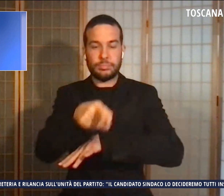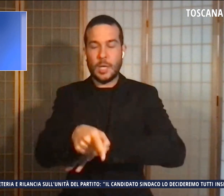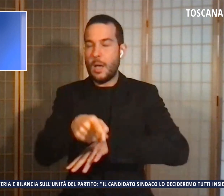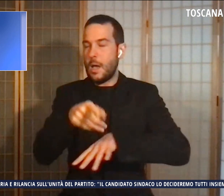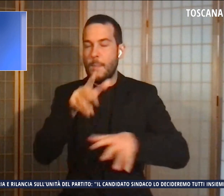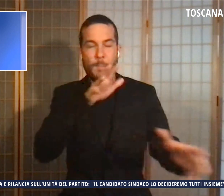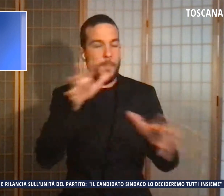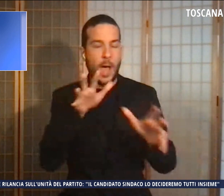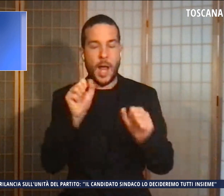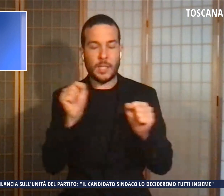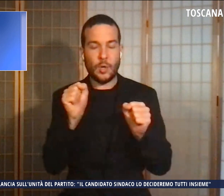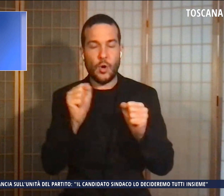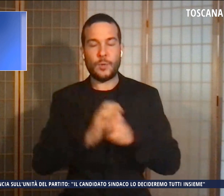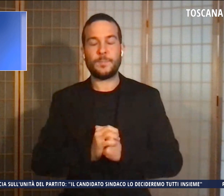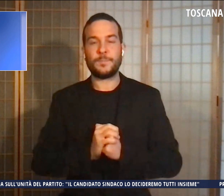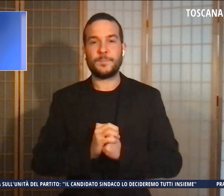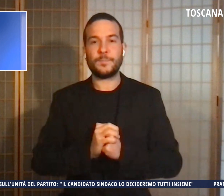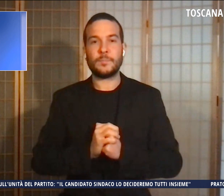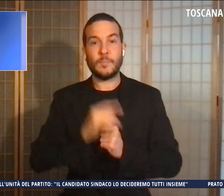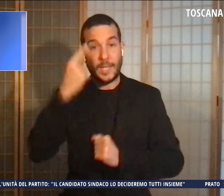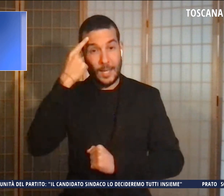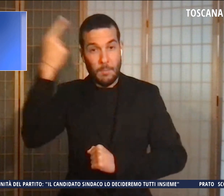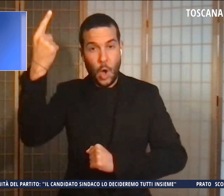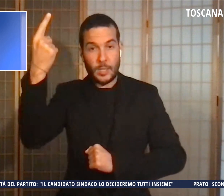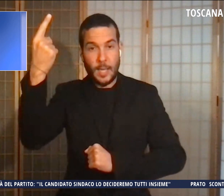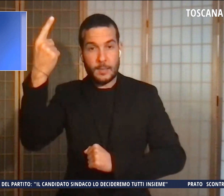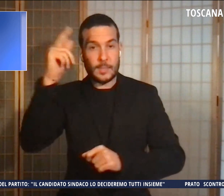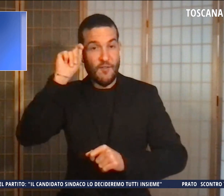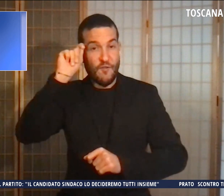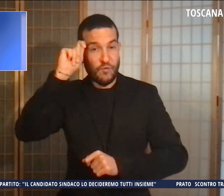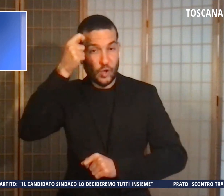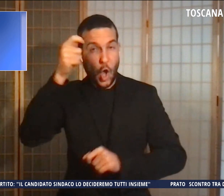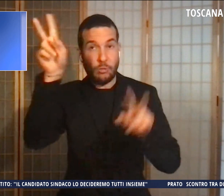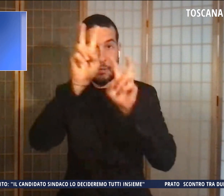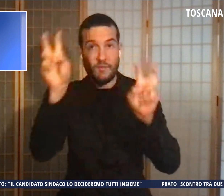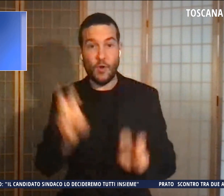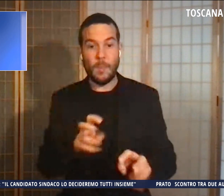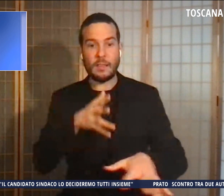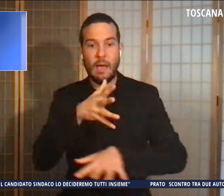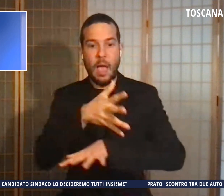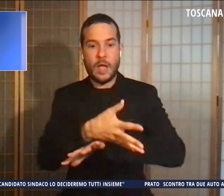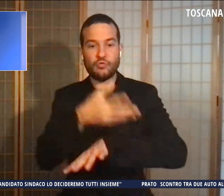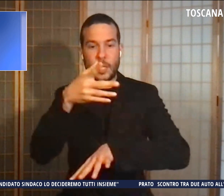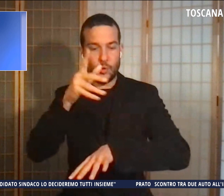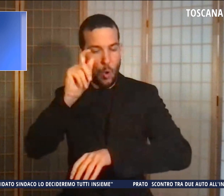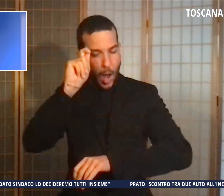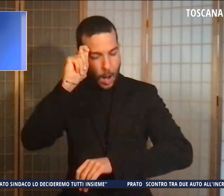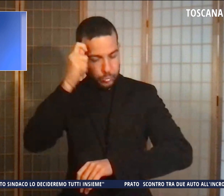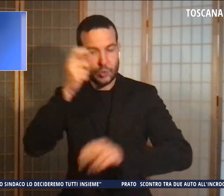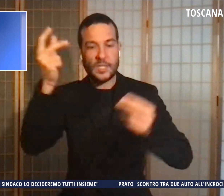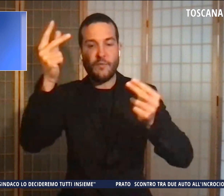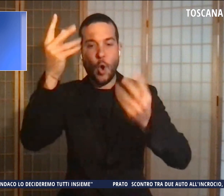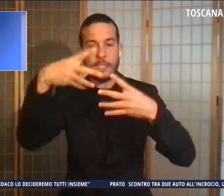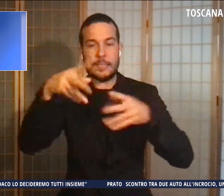sono di frode informatica e accesso abusivo ad un sistema informatico.